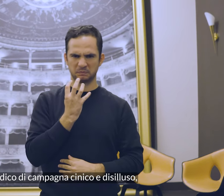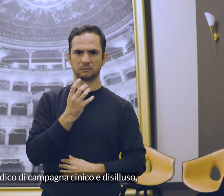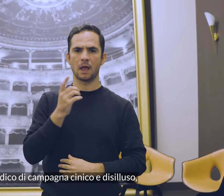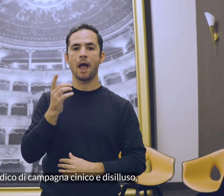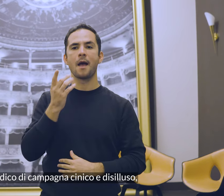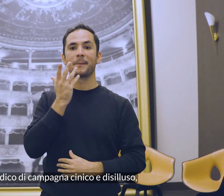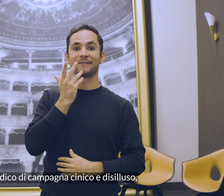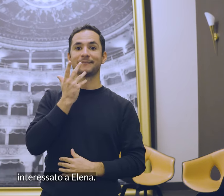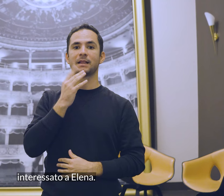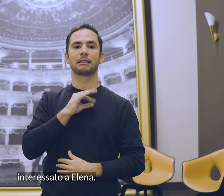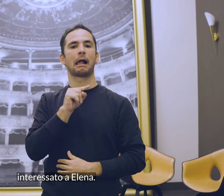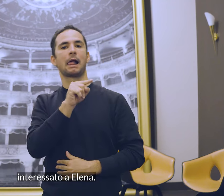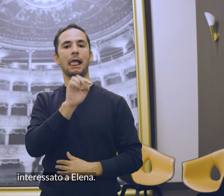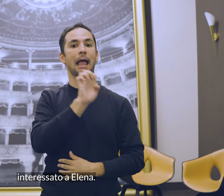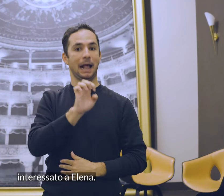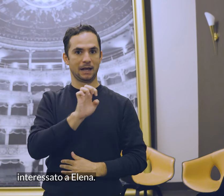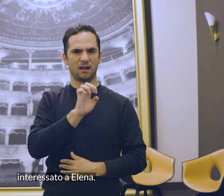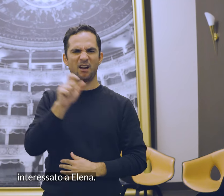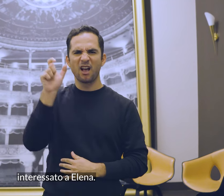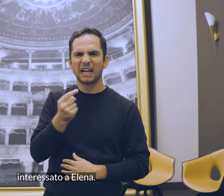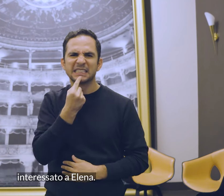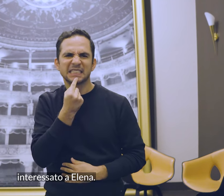disilluso, interessato a Jelena.